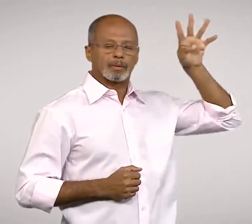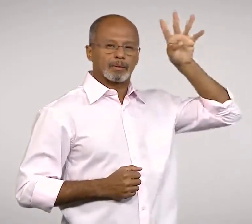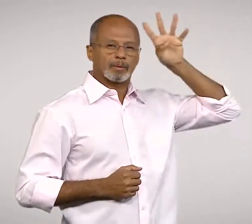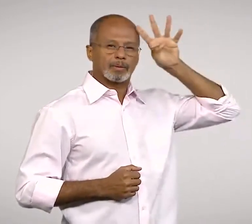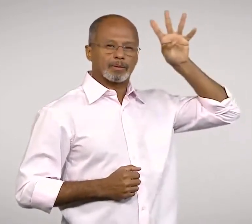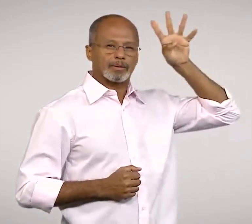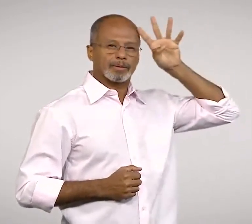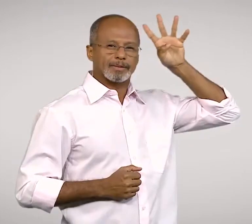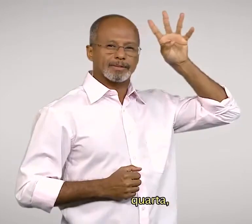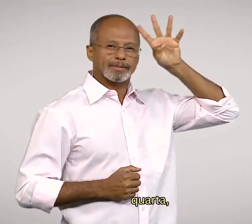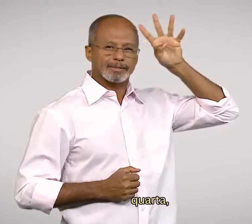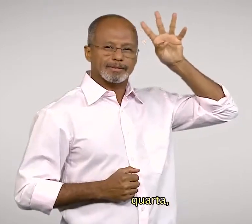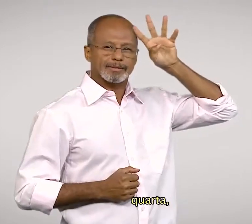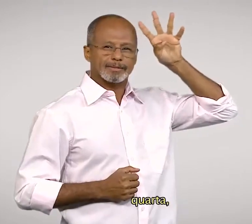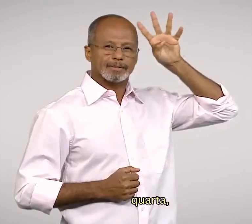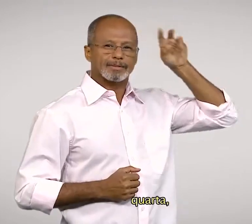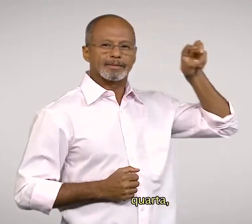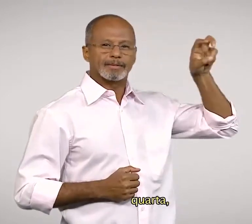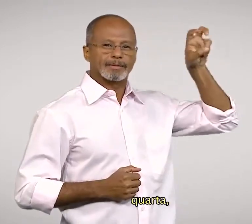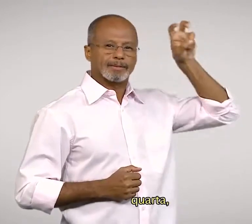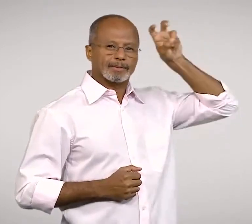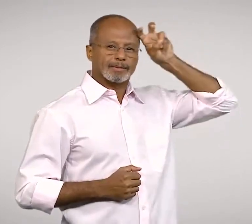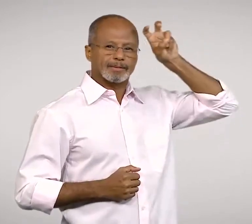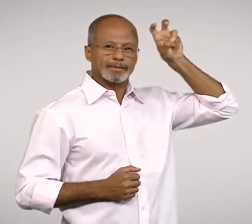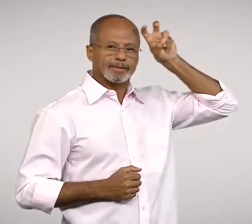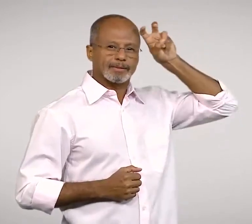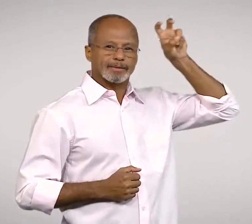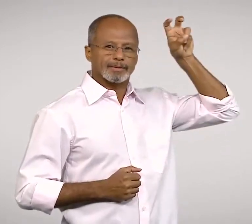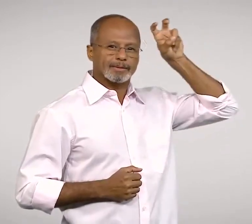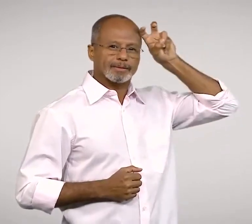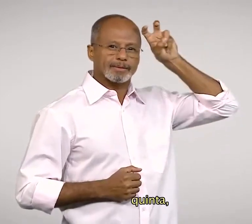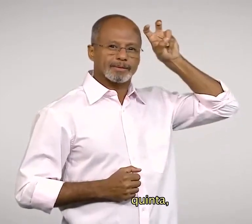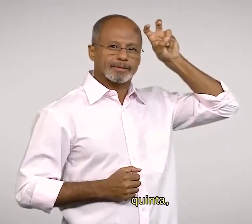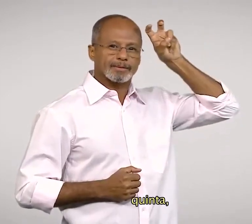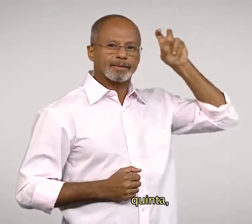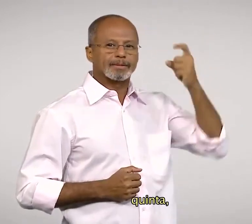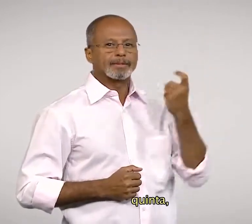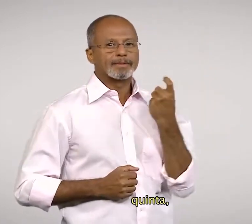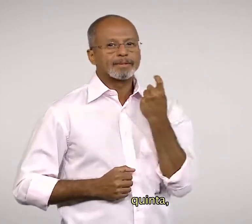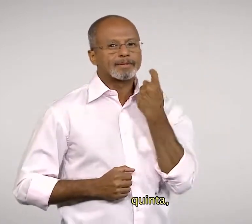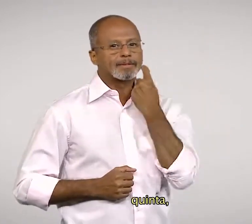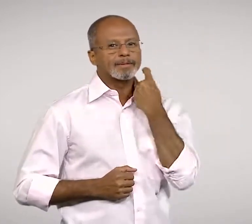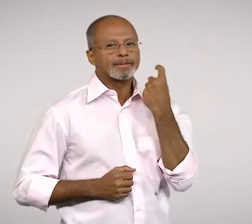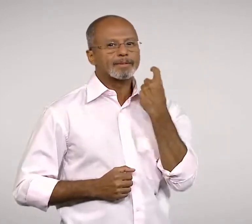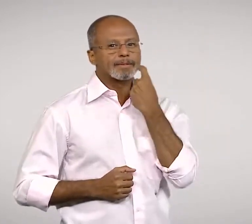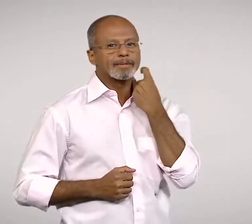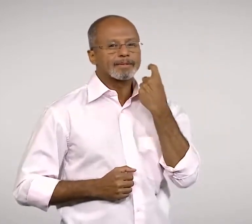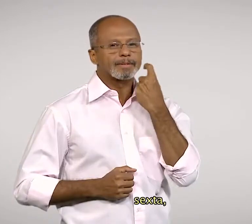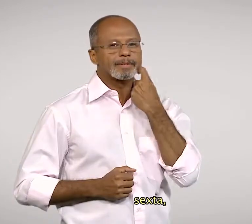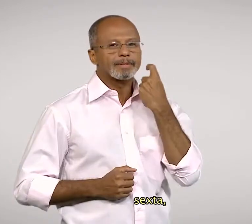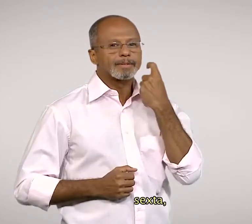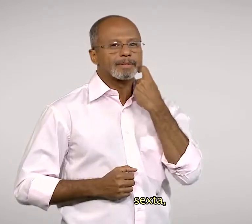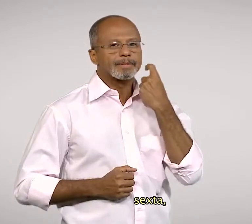Quarta Quinta Sexta